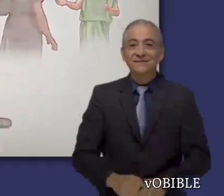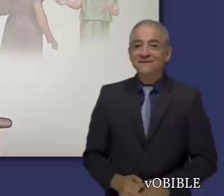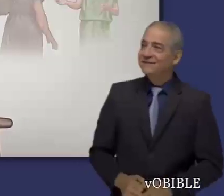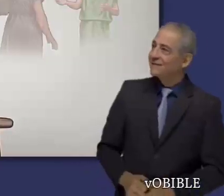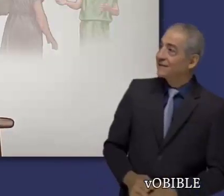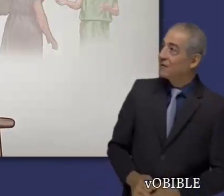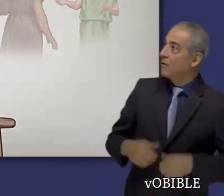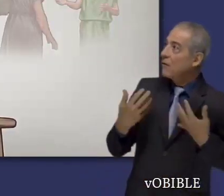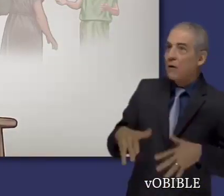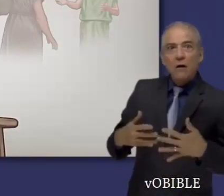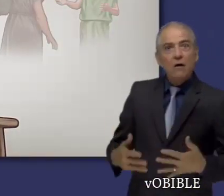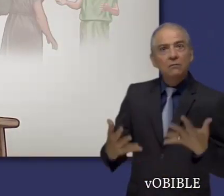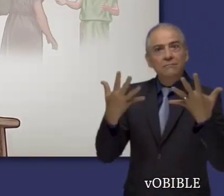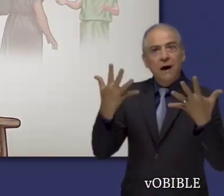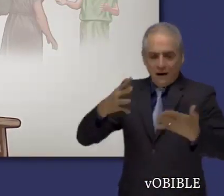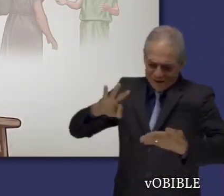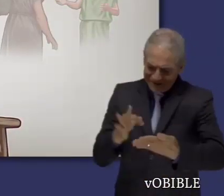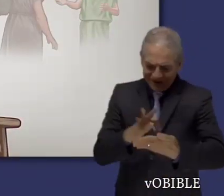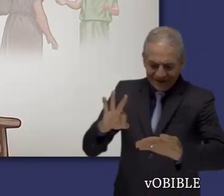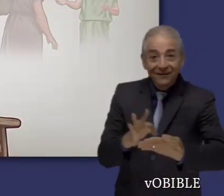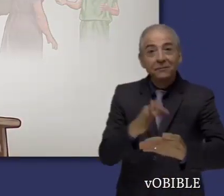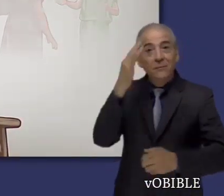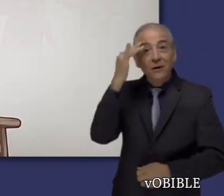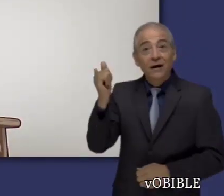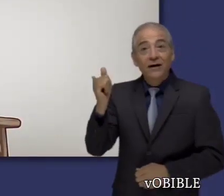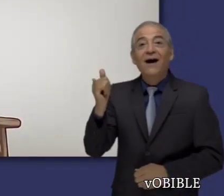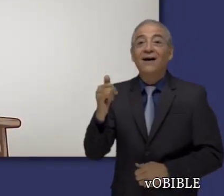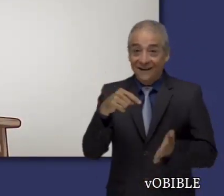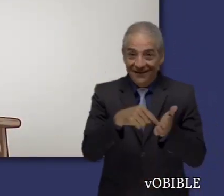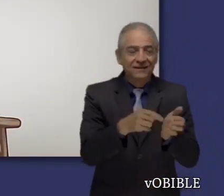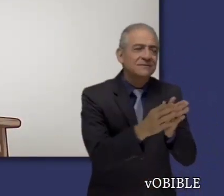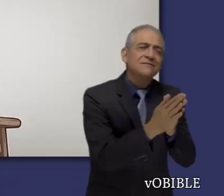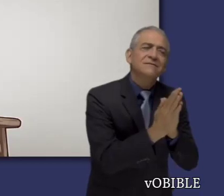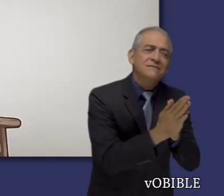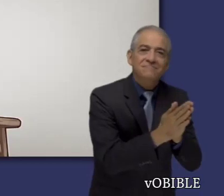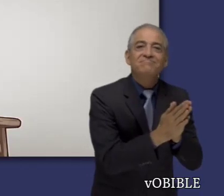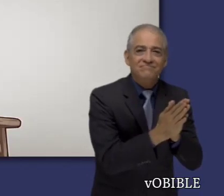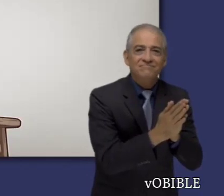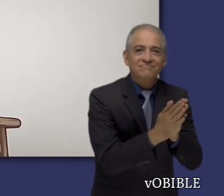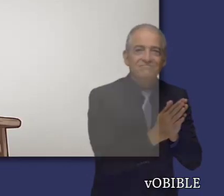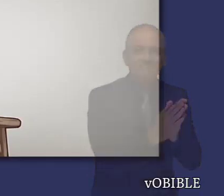Incluso escribe la carta de su puño y letra, algo que normalmente no hacía.